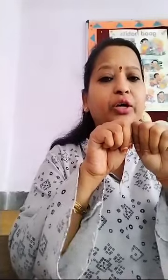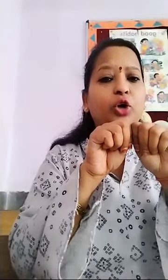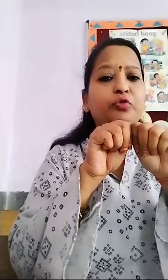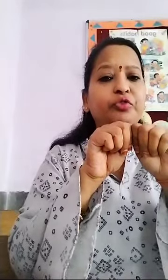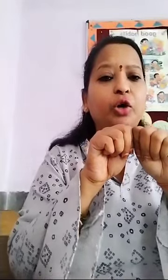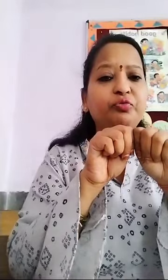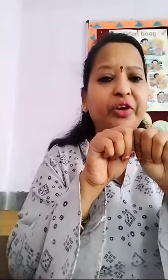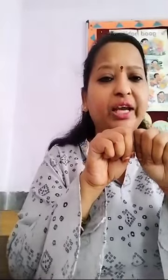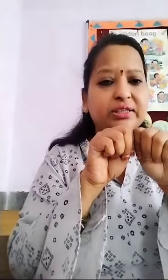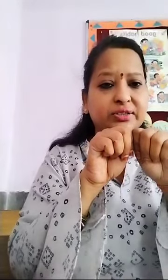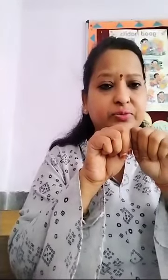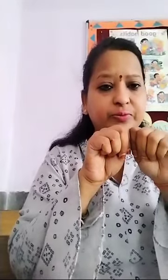face